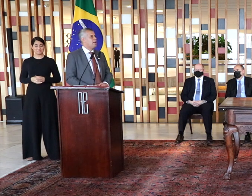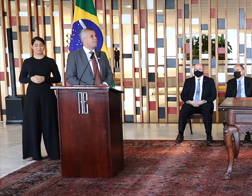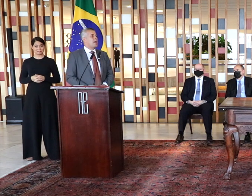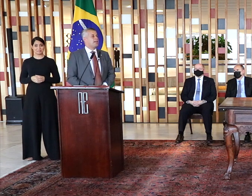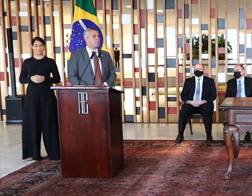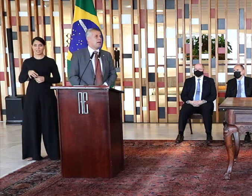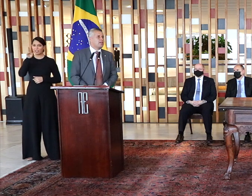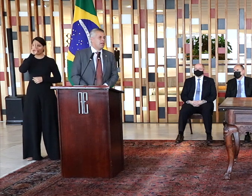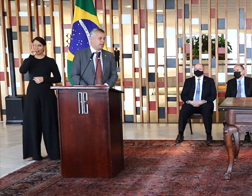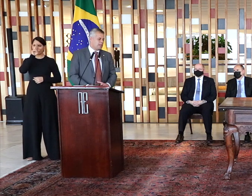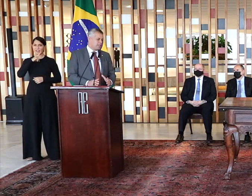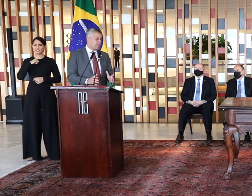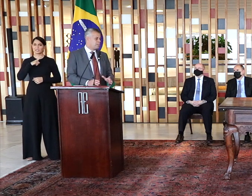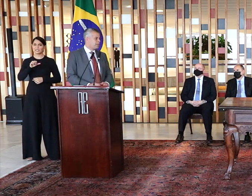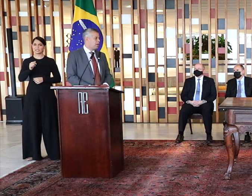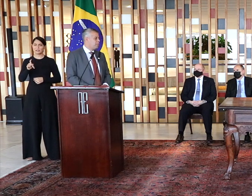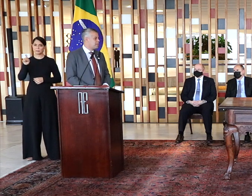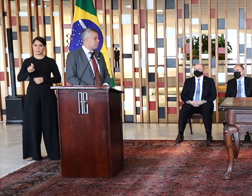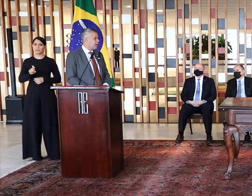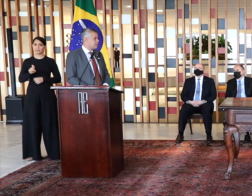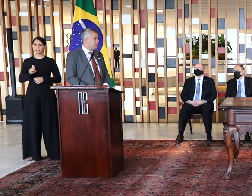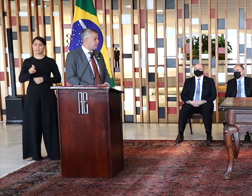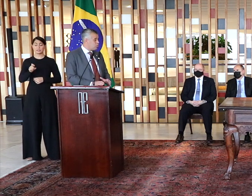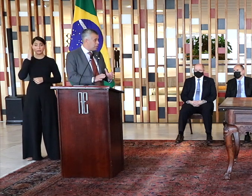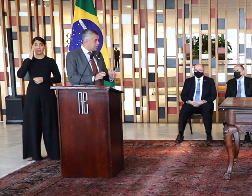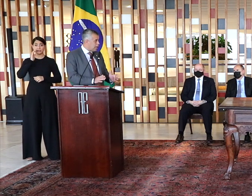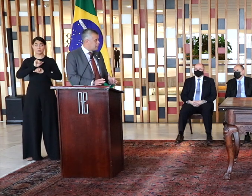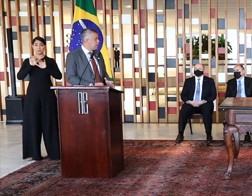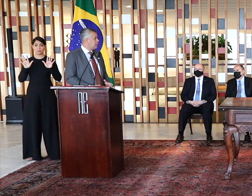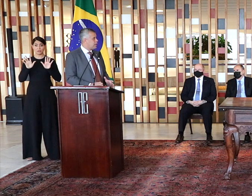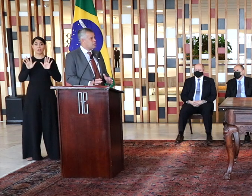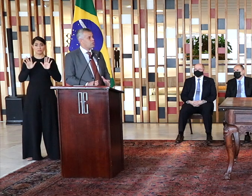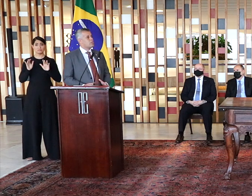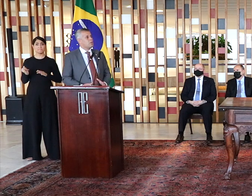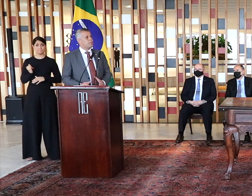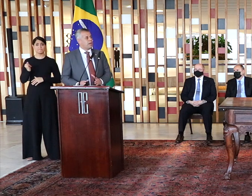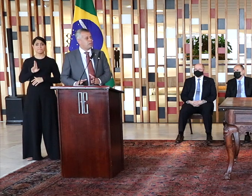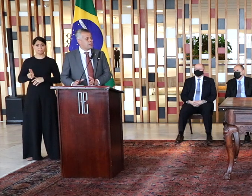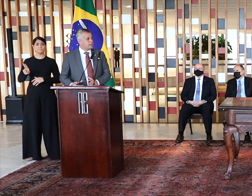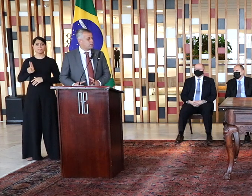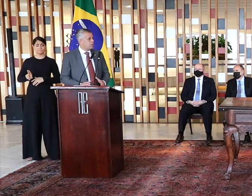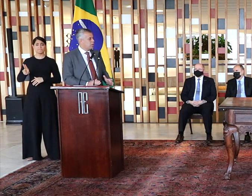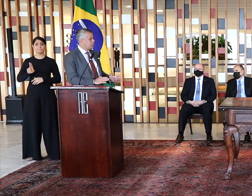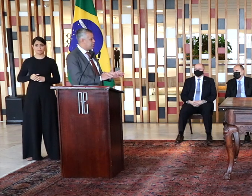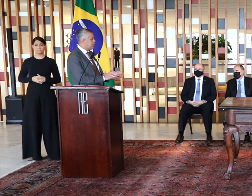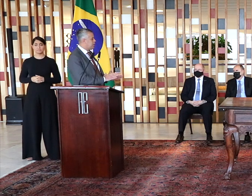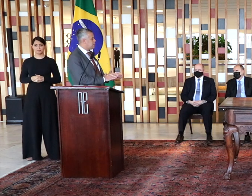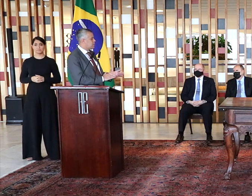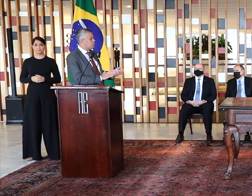estava lá na Apex, esse entendimento que realmente a Apex tem que ter utilidade e trazer soluções para os brasileiros.